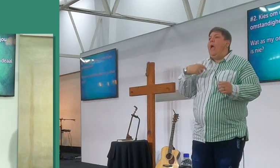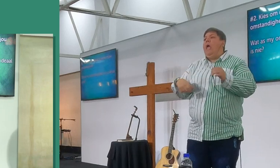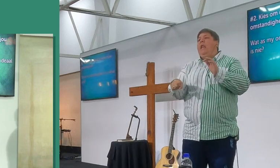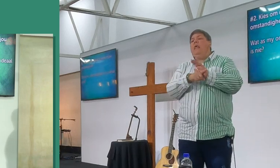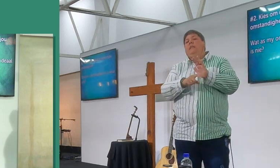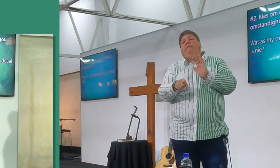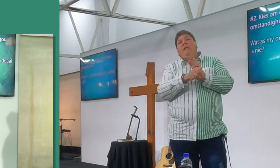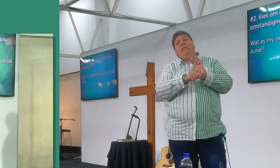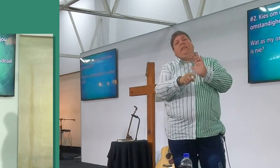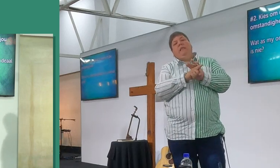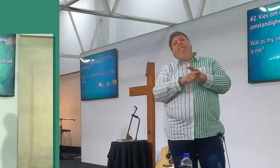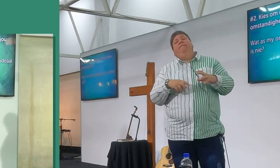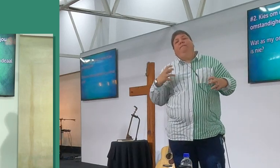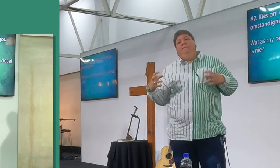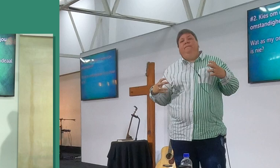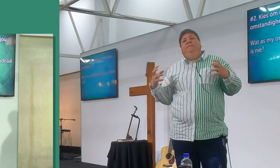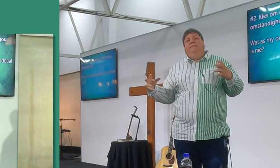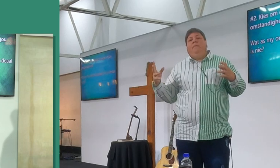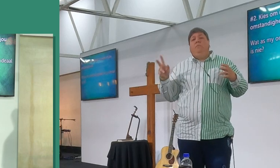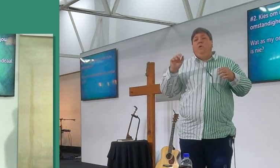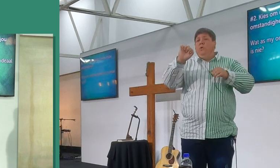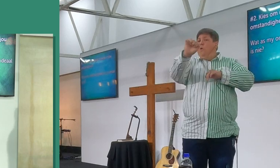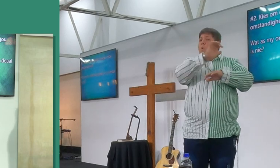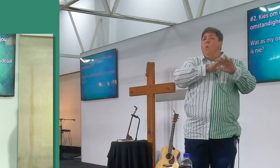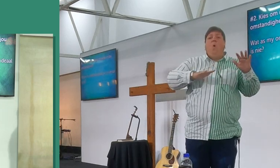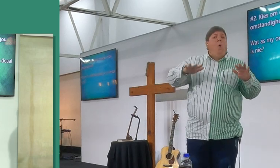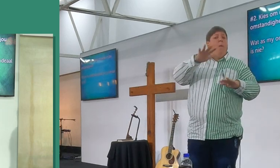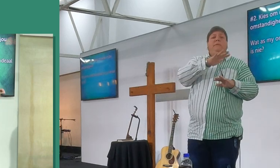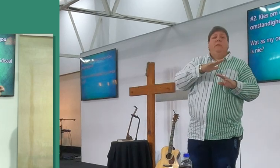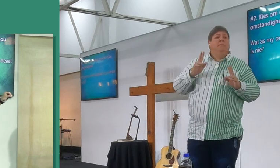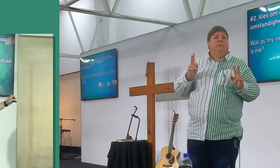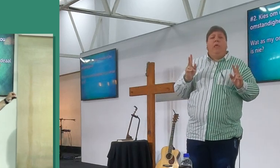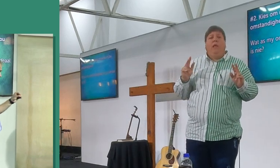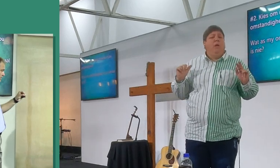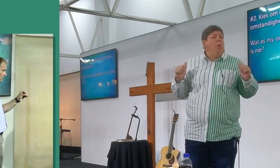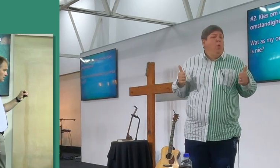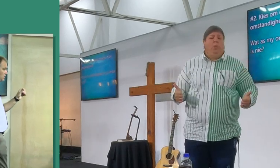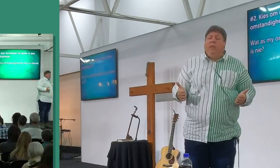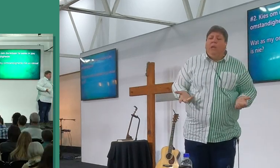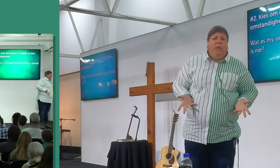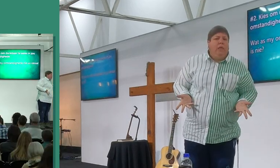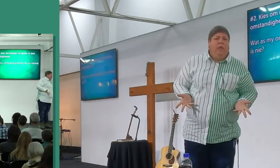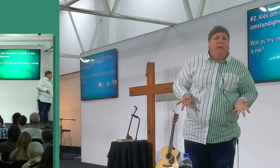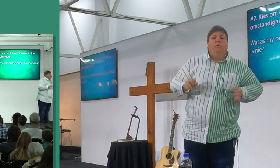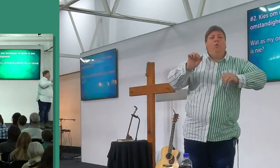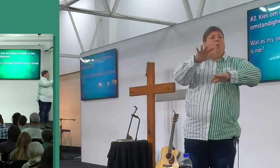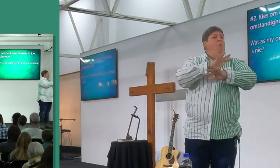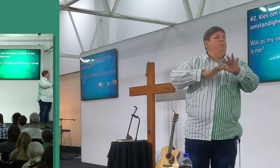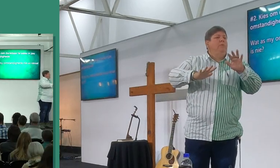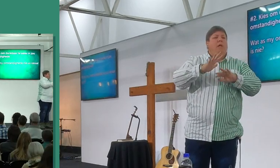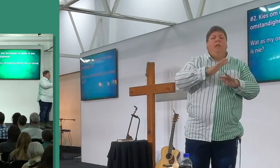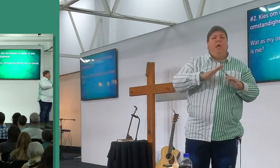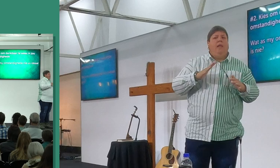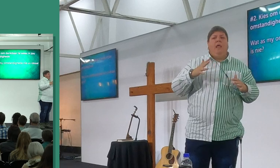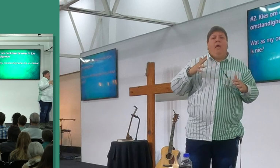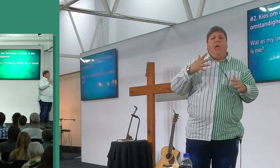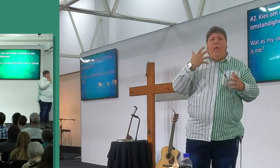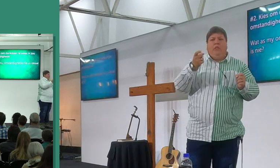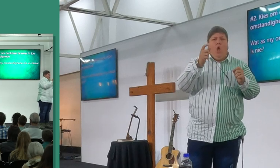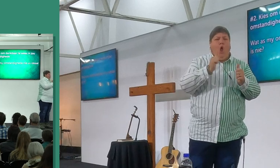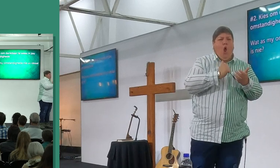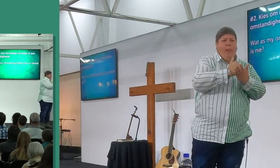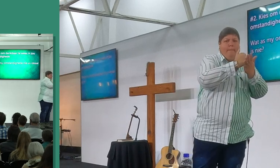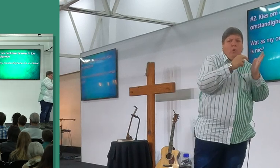nie kan gebruik word nie, so, dalk is jou omstandighede, nie so ideaal nie, dalk is jou omstandighede, en het jy raarig berading nodig,